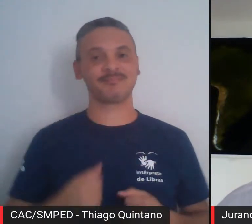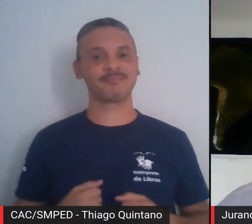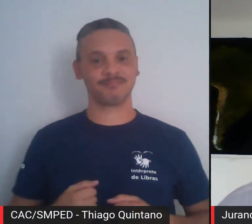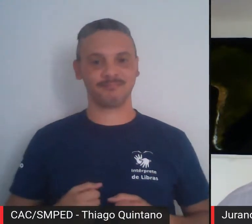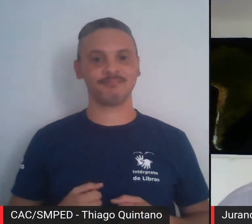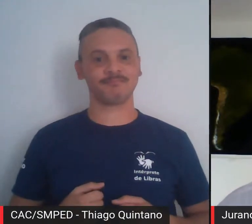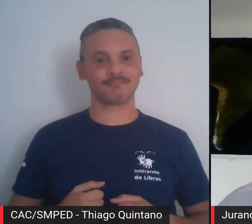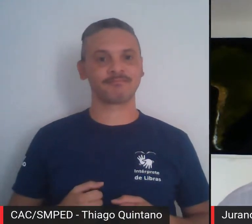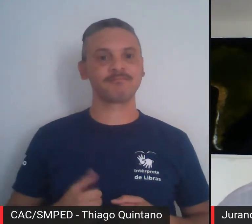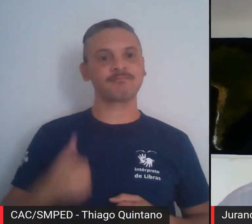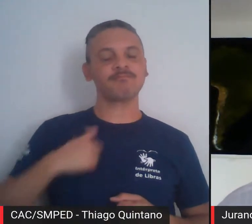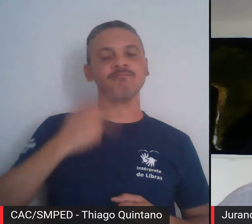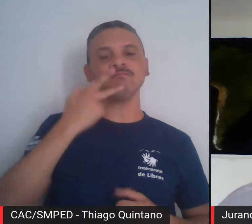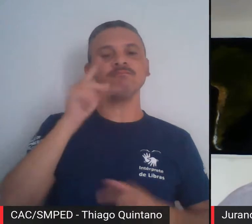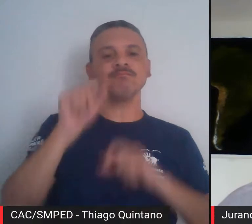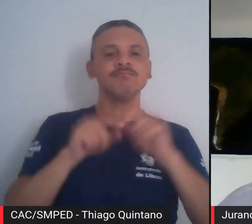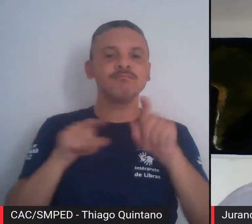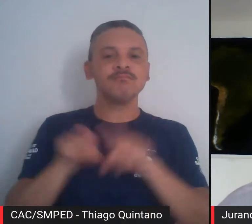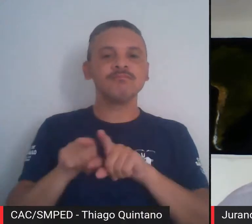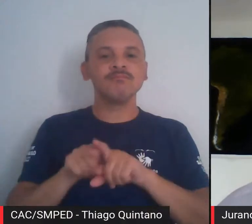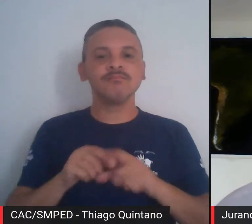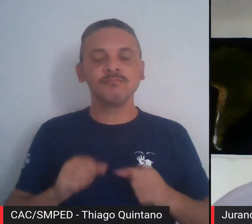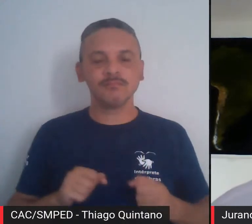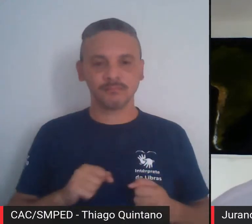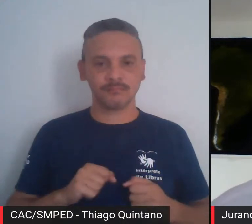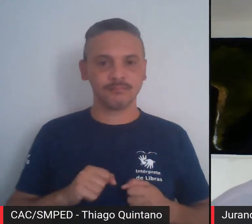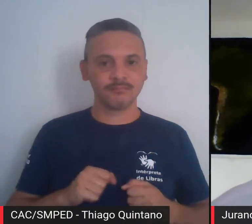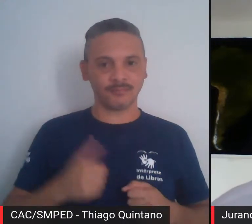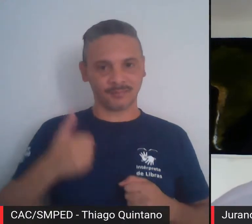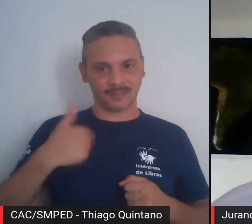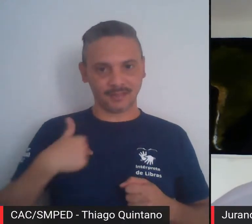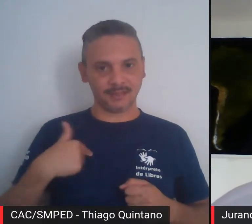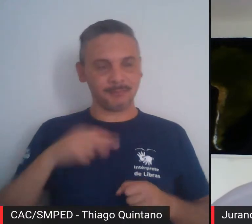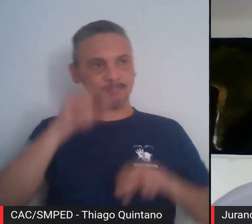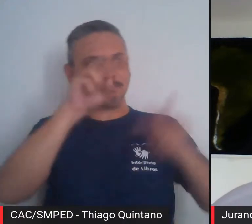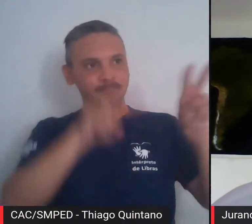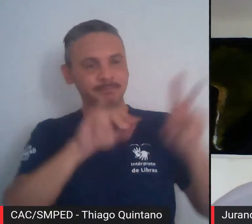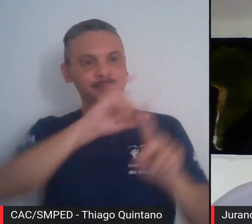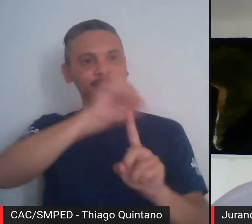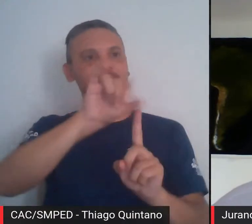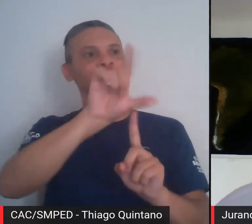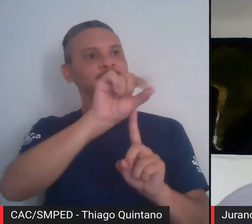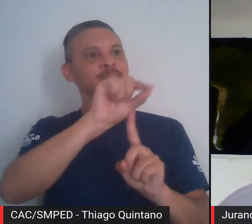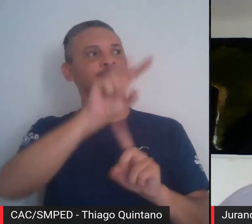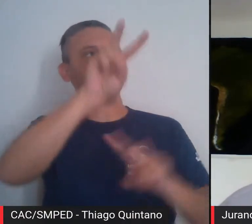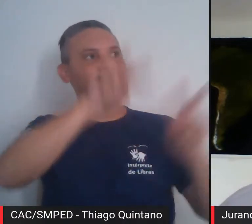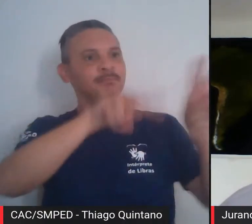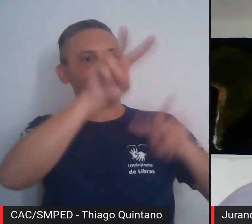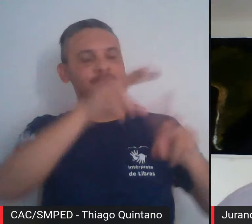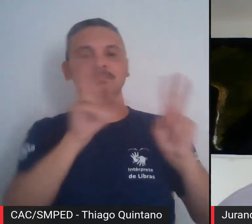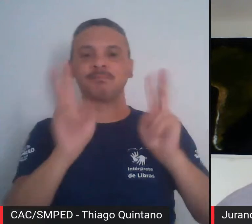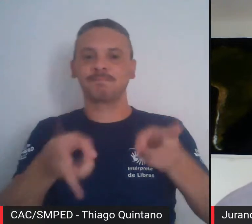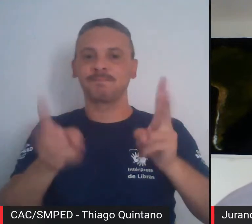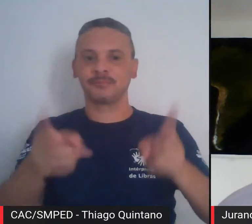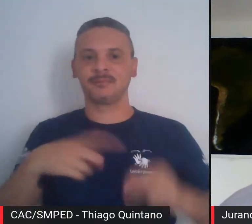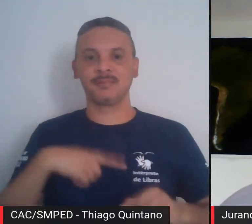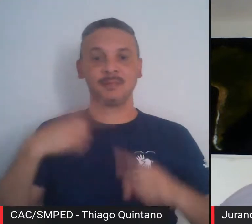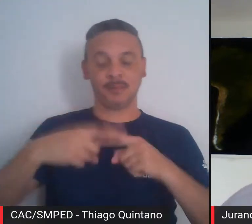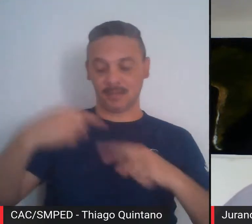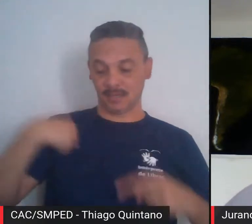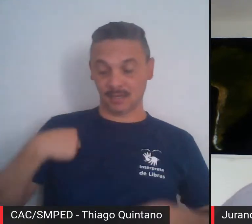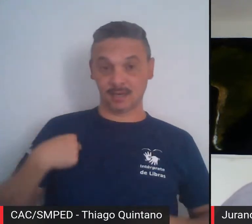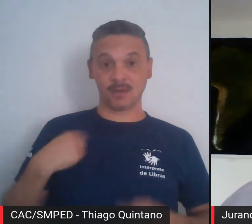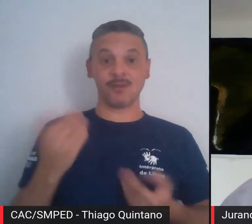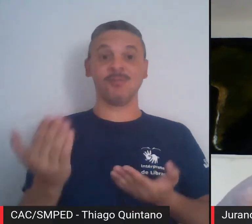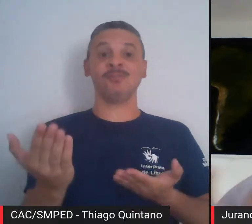eu diria que, eu sempre me refiro ao Pico do Jaraguá, porque, na minha adolescência,